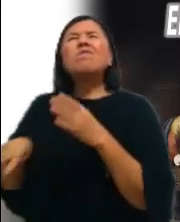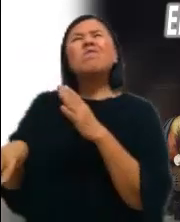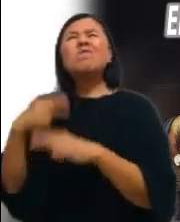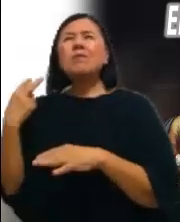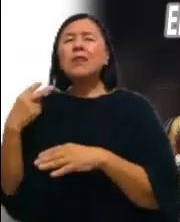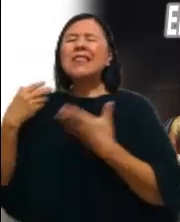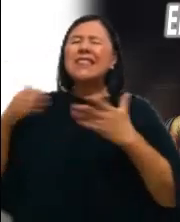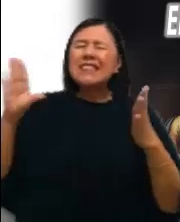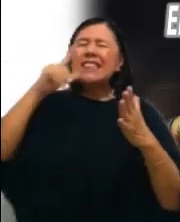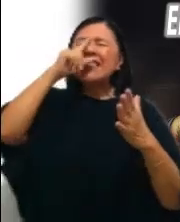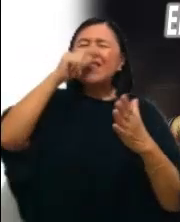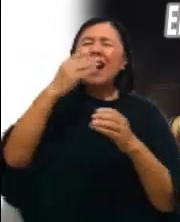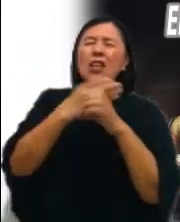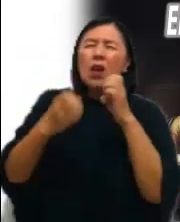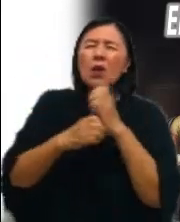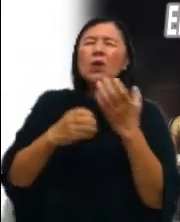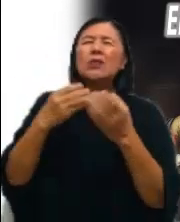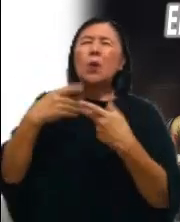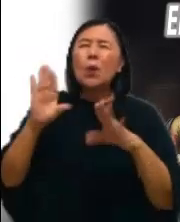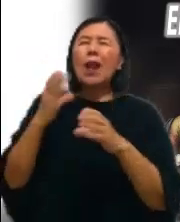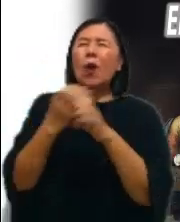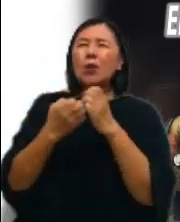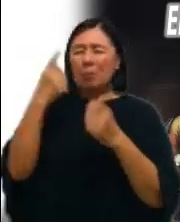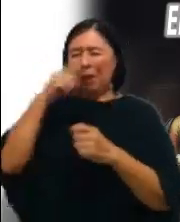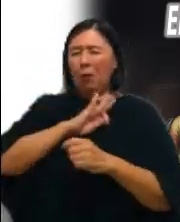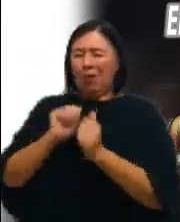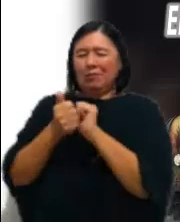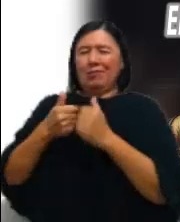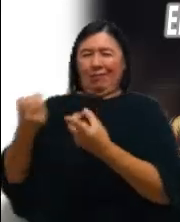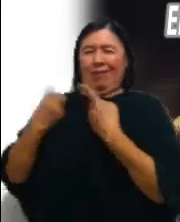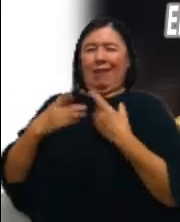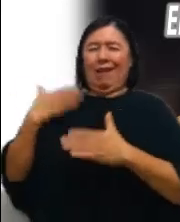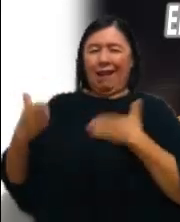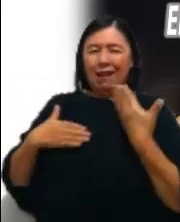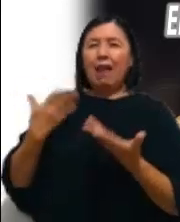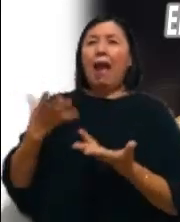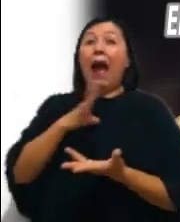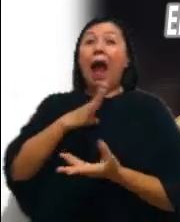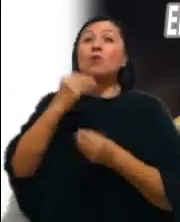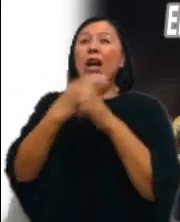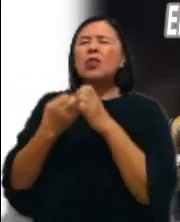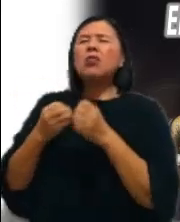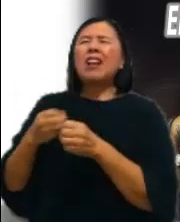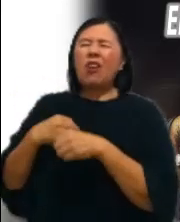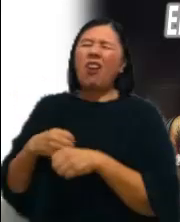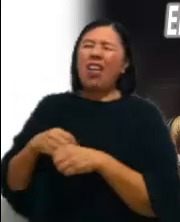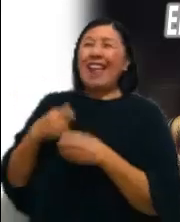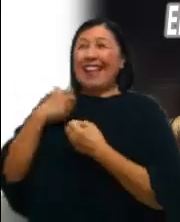trajeron alegría? ¿Cuántas cosas se quedaron en el baúl de los deseos y de las buenas intenciones?